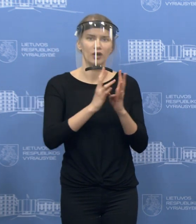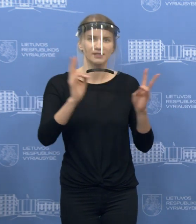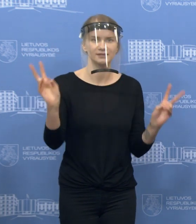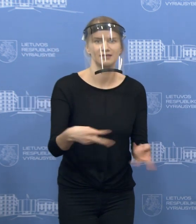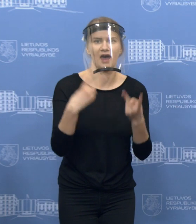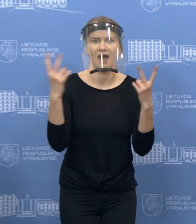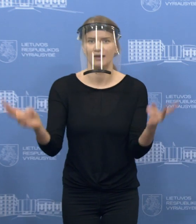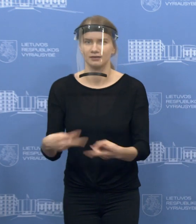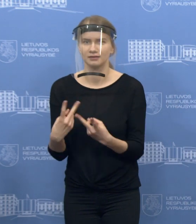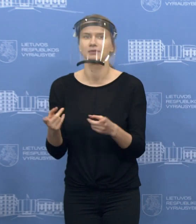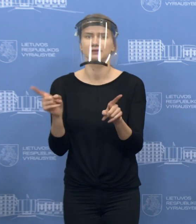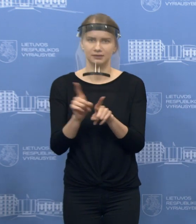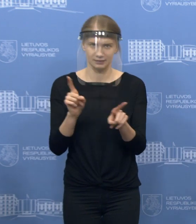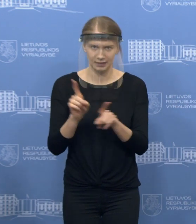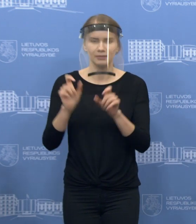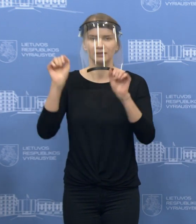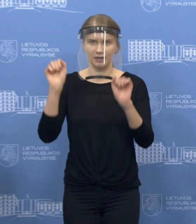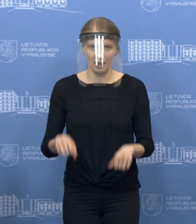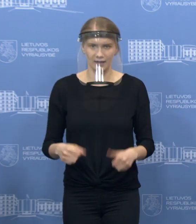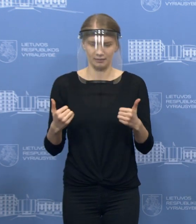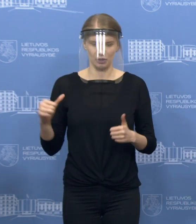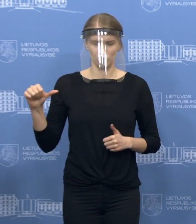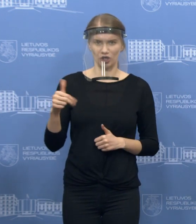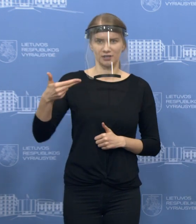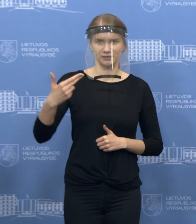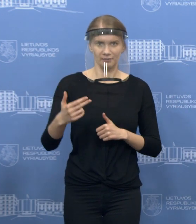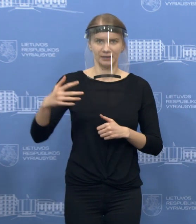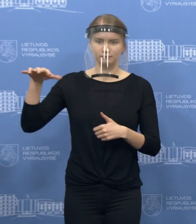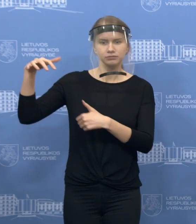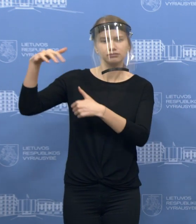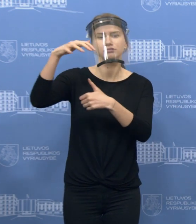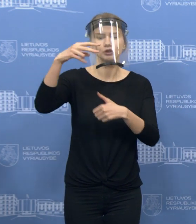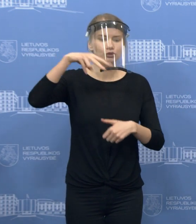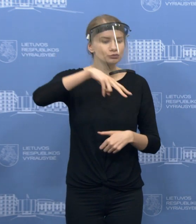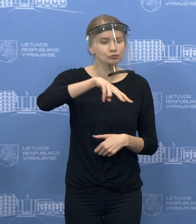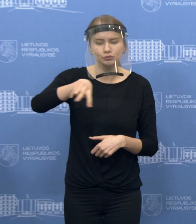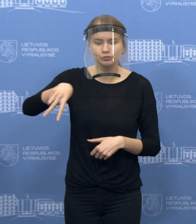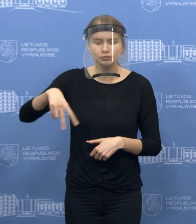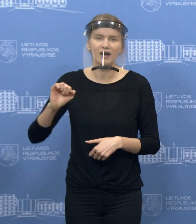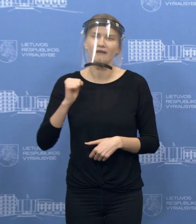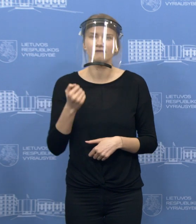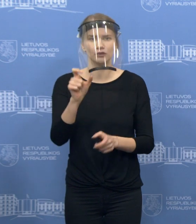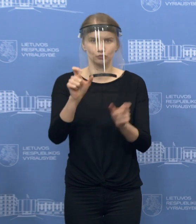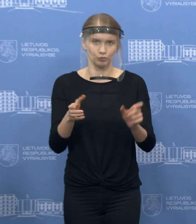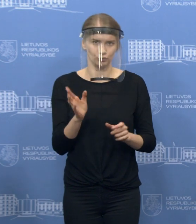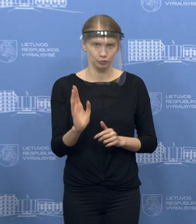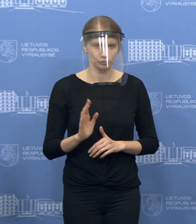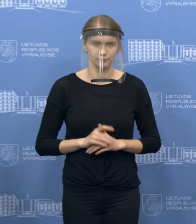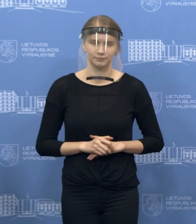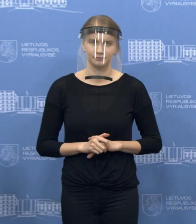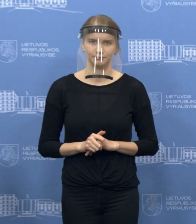ir kitas funkcijas, susijusios su šito savaitė, gali būti su bendrų stebėjimu, tai manytume, kad